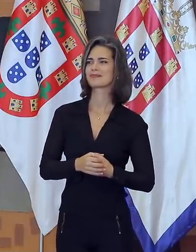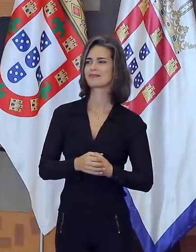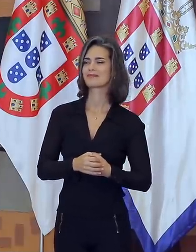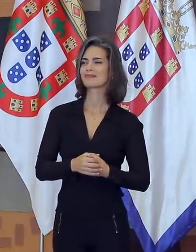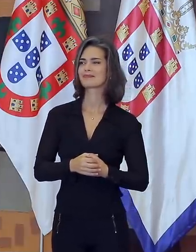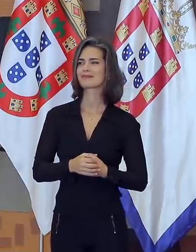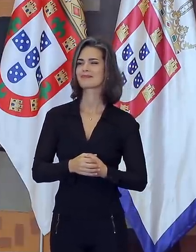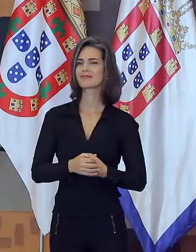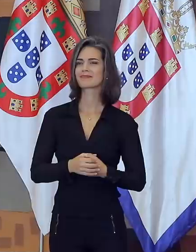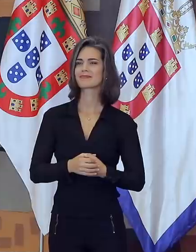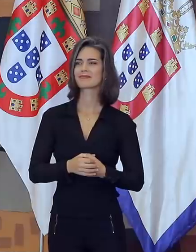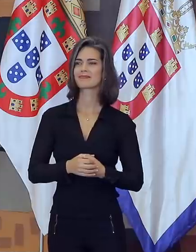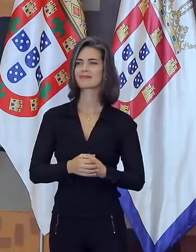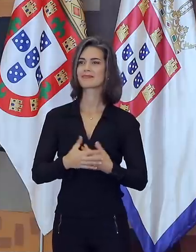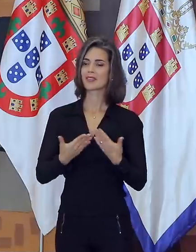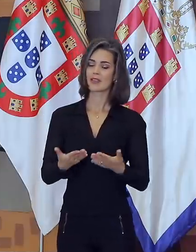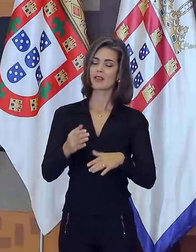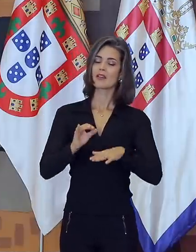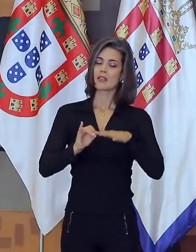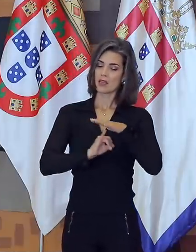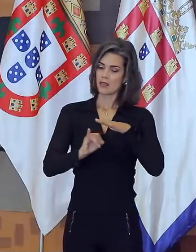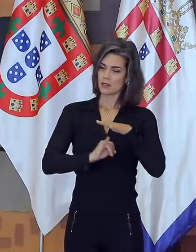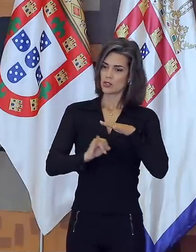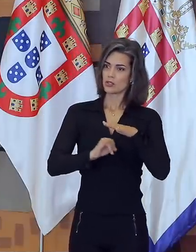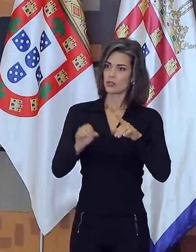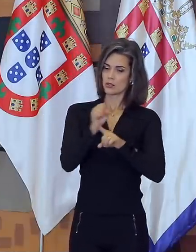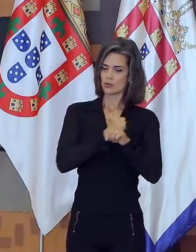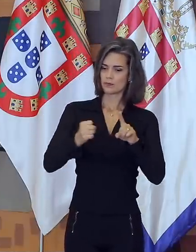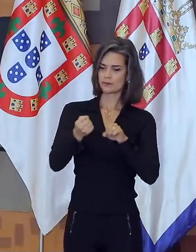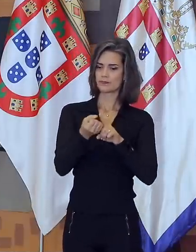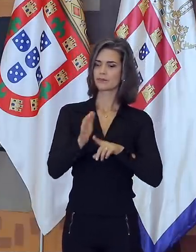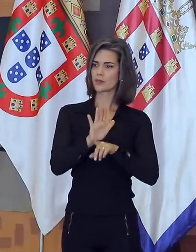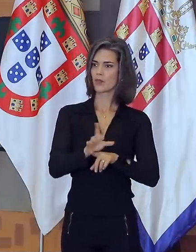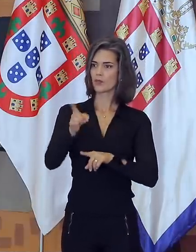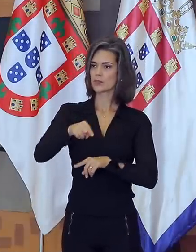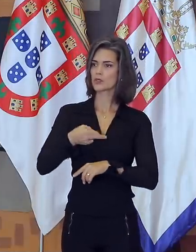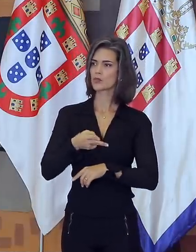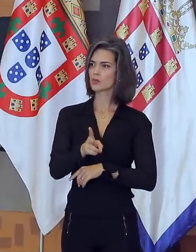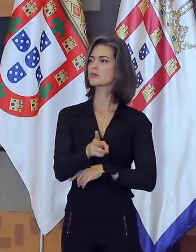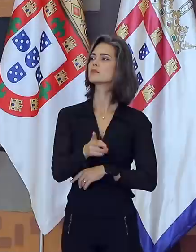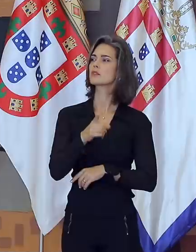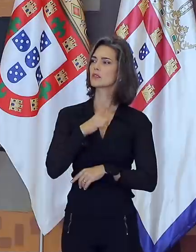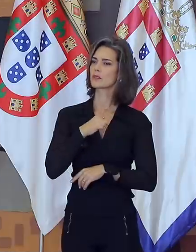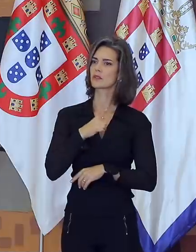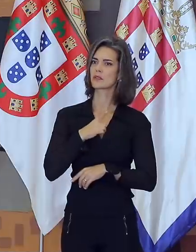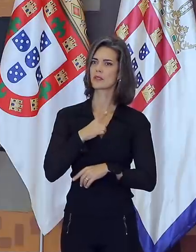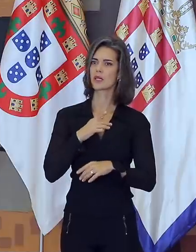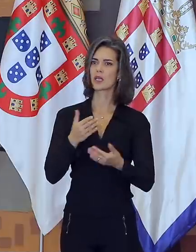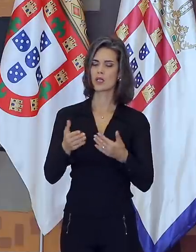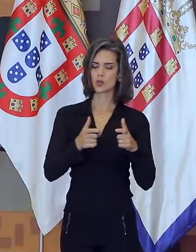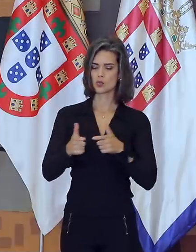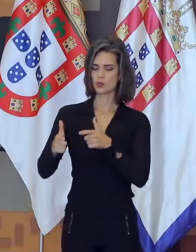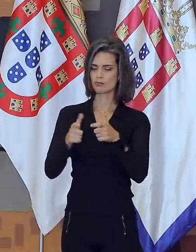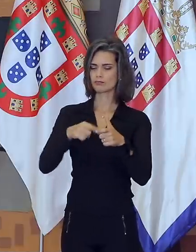No aspecto de socialização institucional tão central ao papel do Rio Branco, vocês continuarão a contar, nas unidades em que estejam